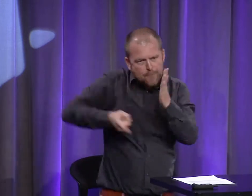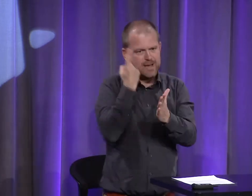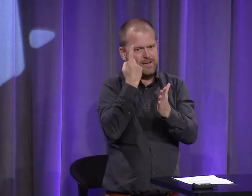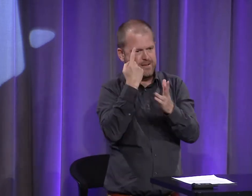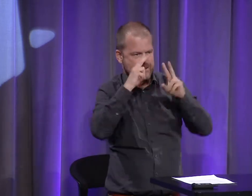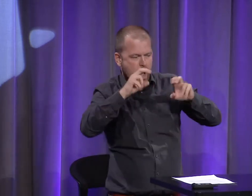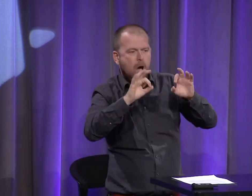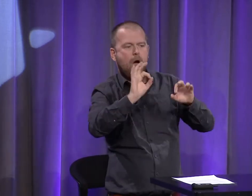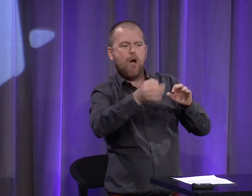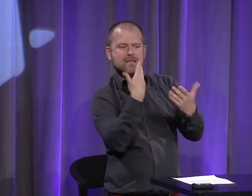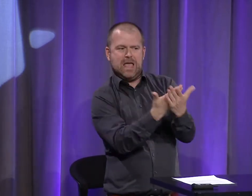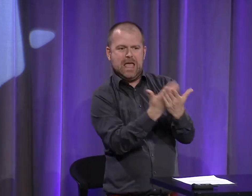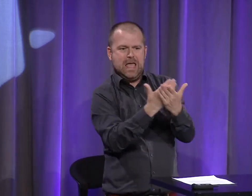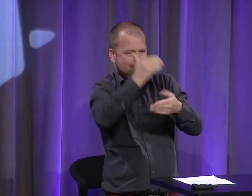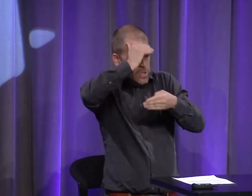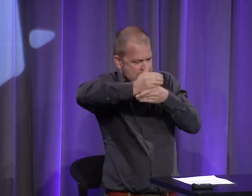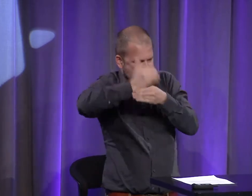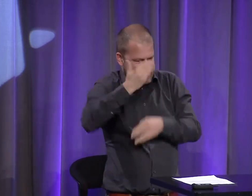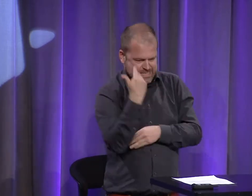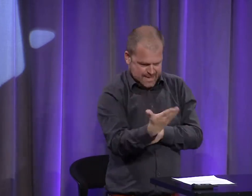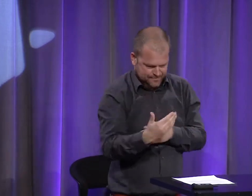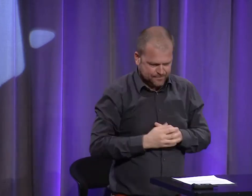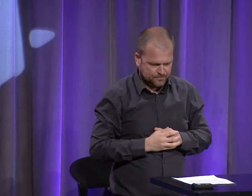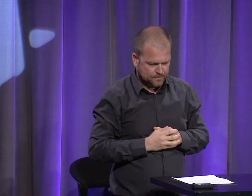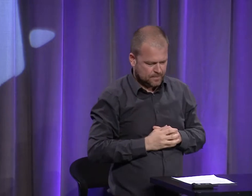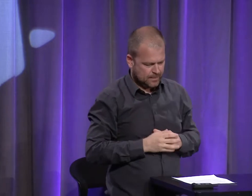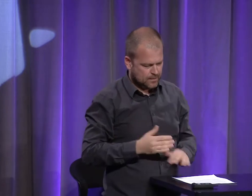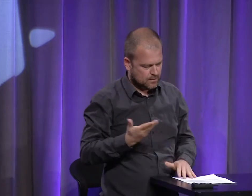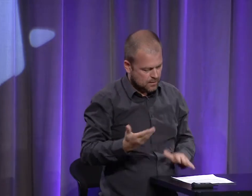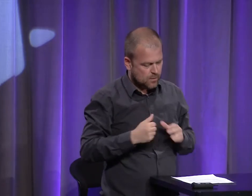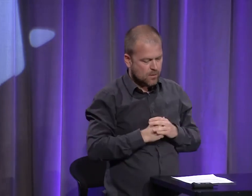Et aujourd'hui, on peut regarder cette période avec un nouveau regard, justement.